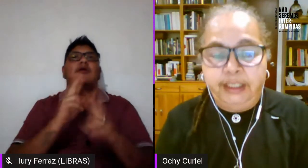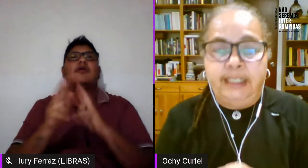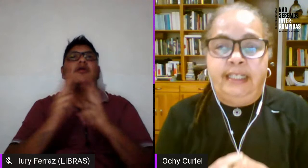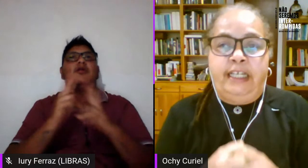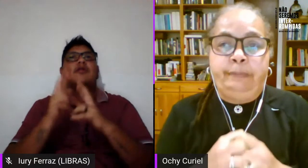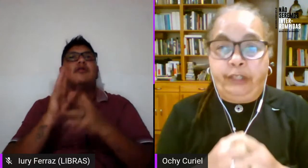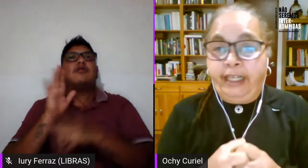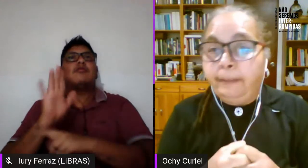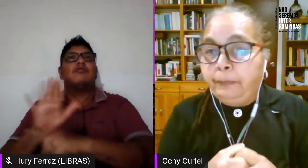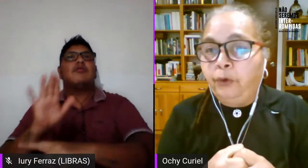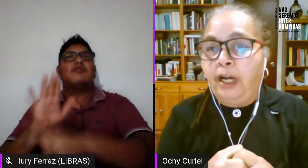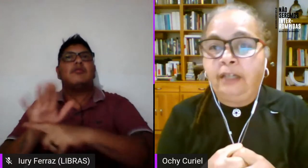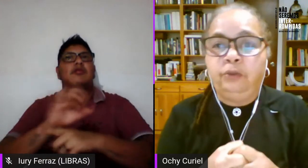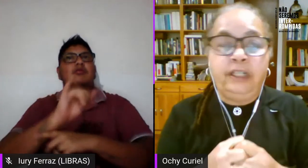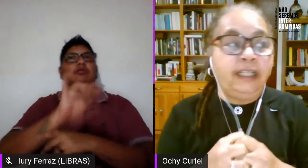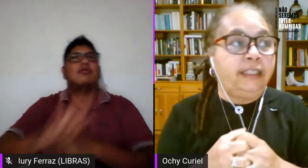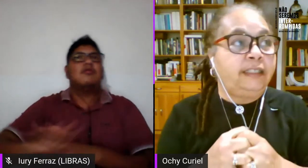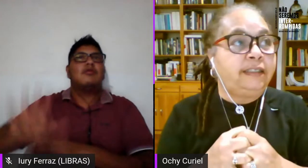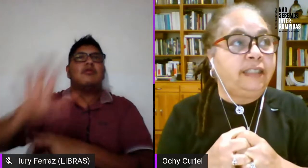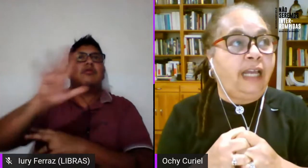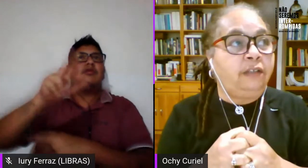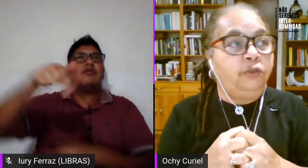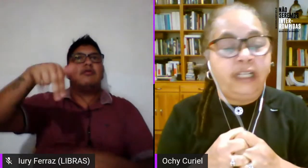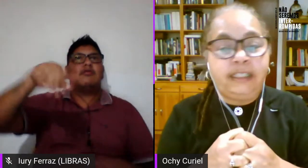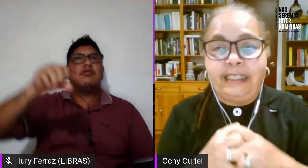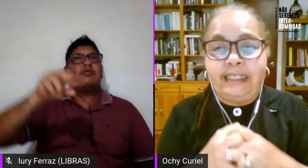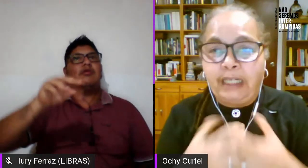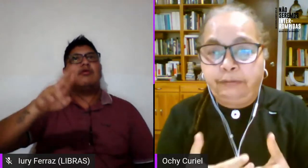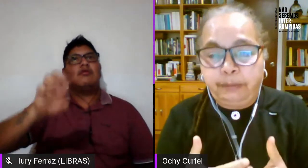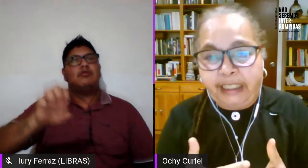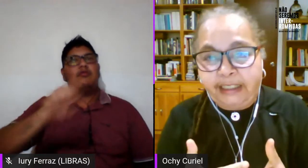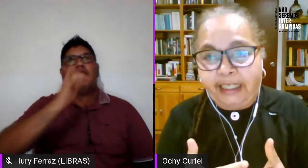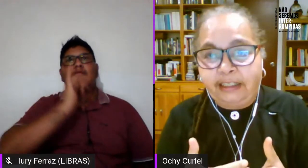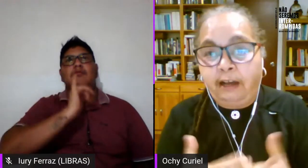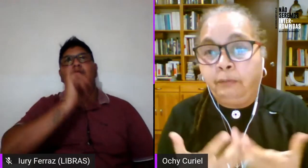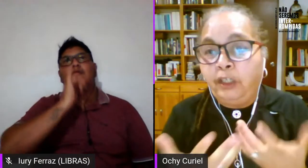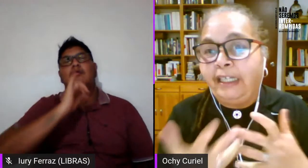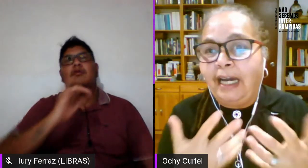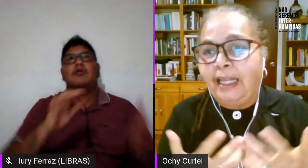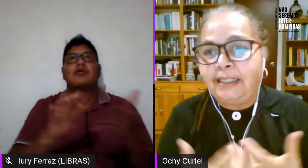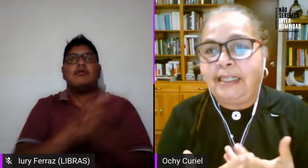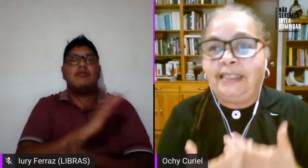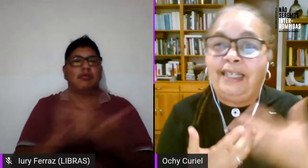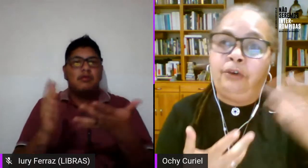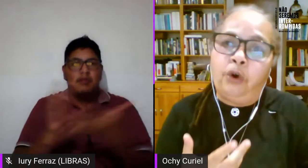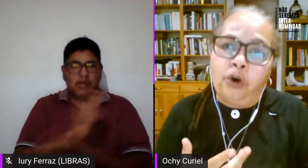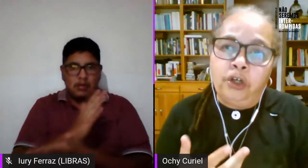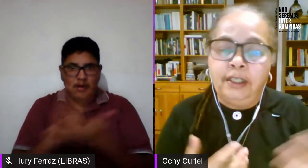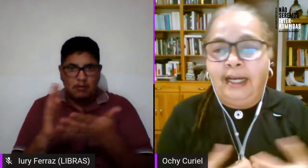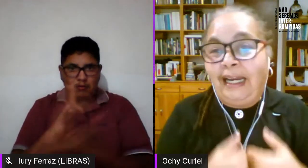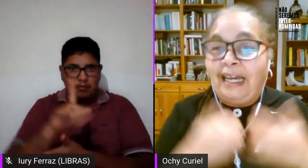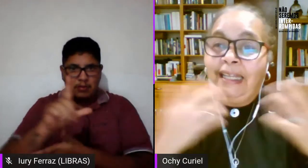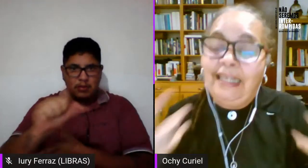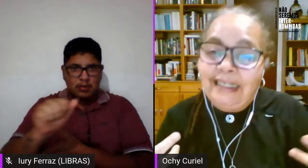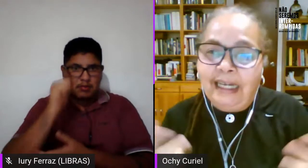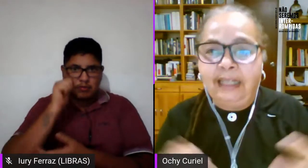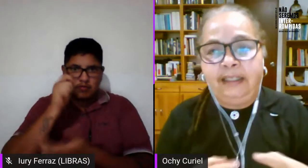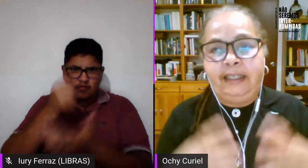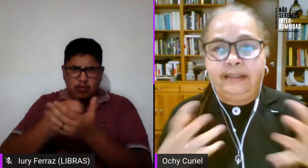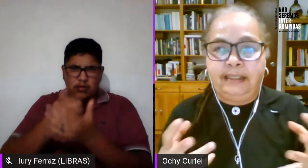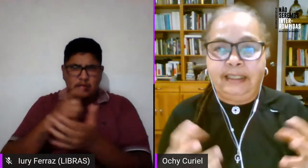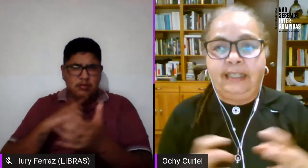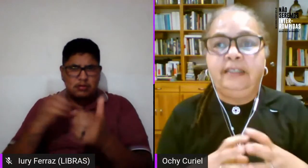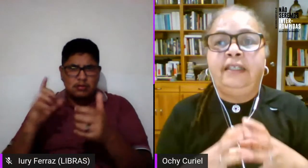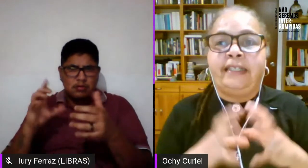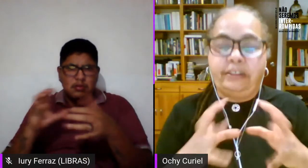y por ejemplo algunas algunas lesbianas feministas estaban muy ligadas a llegó a la ILGA